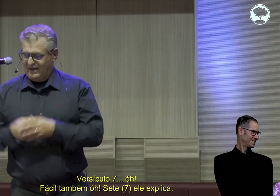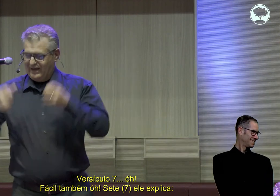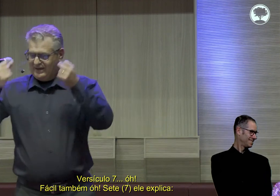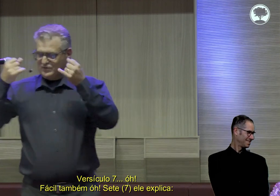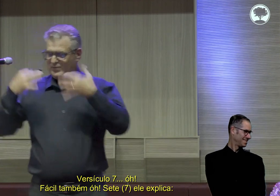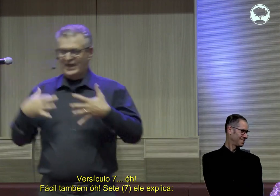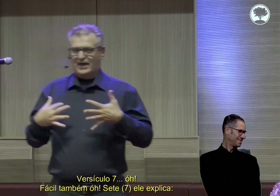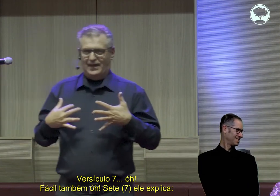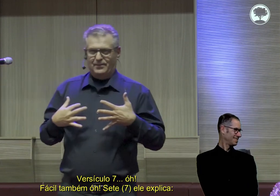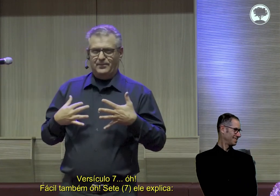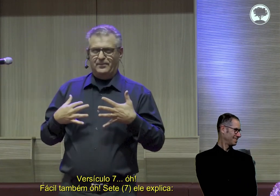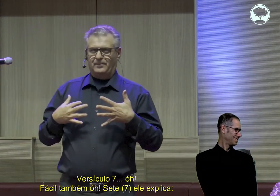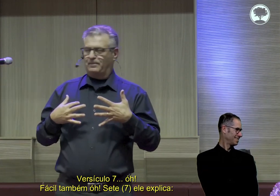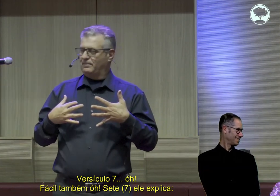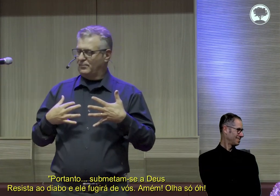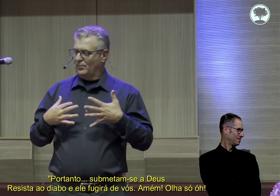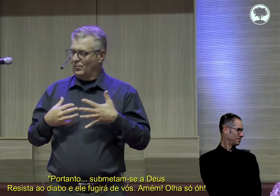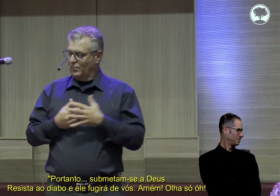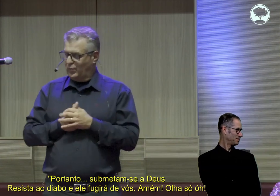Ele explica.